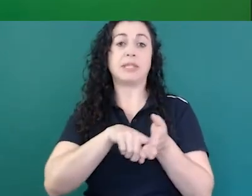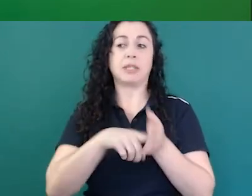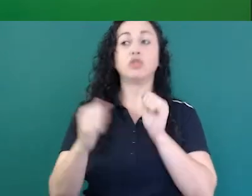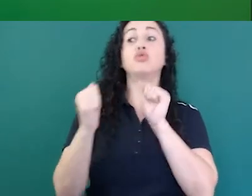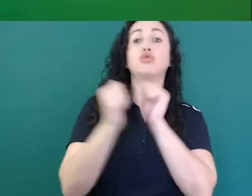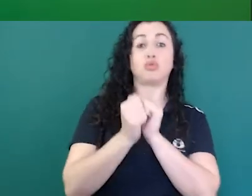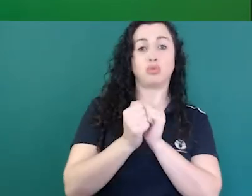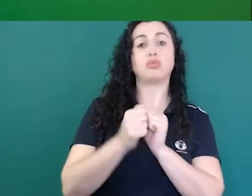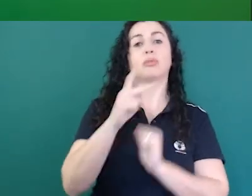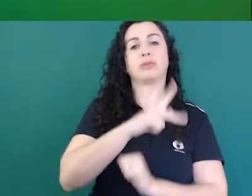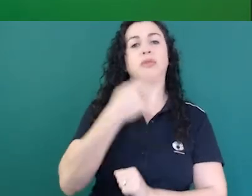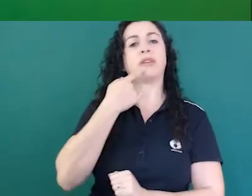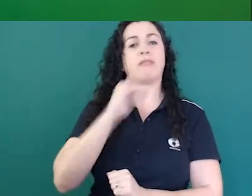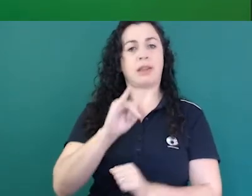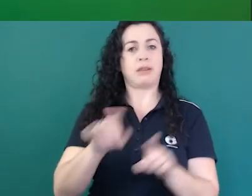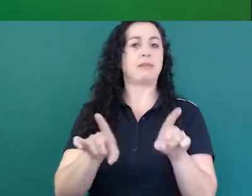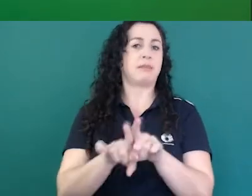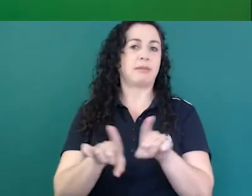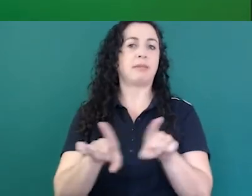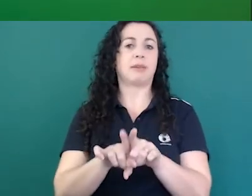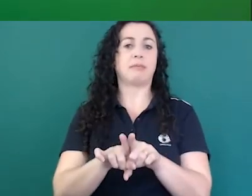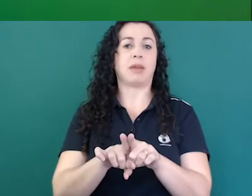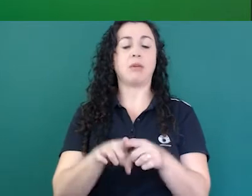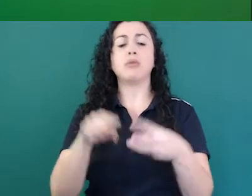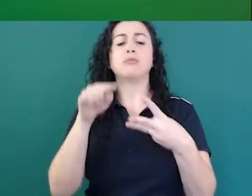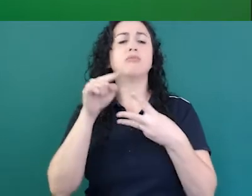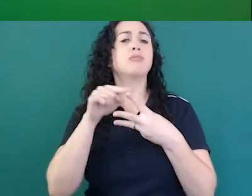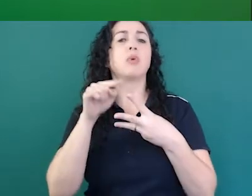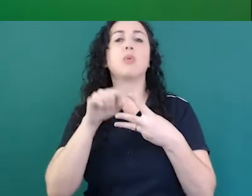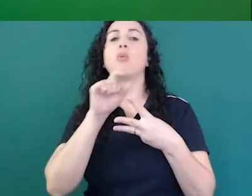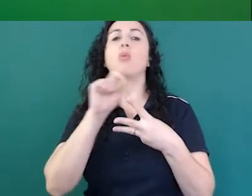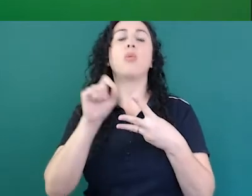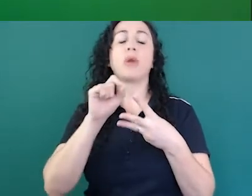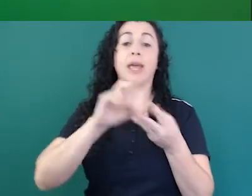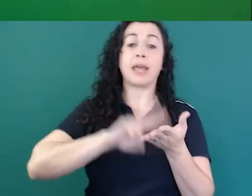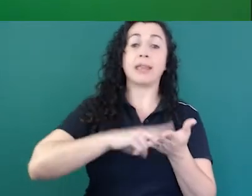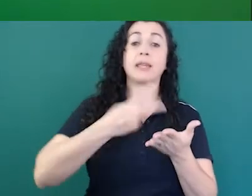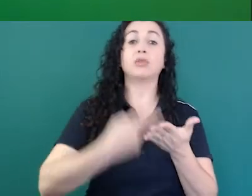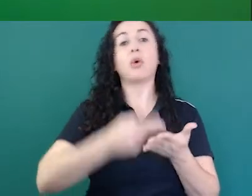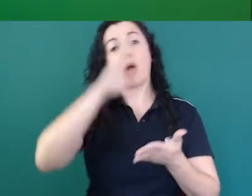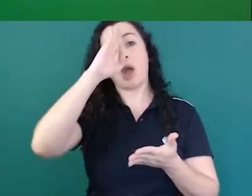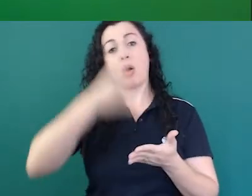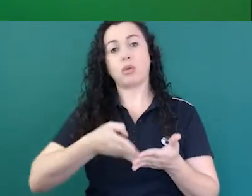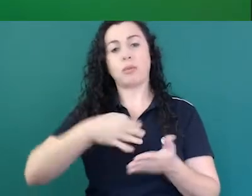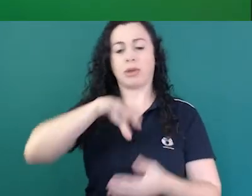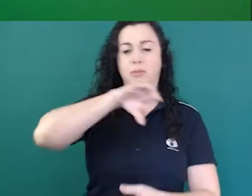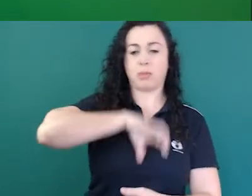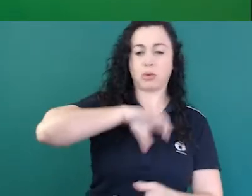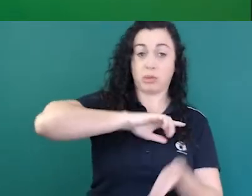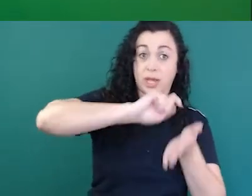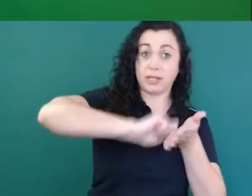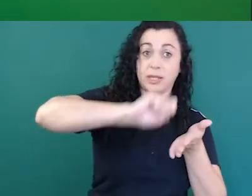com a professora Ivani nessas três frentes. Uma frente é pensar na tradução automática de português escrito